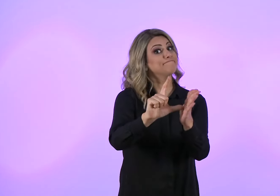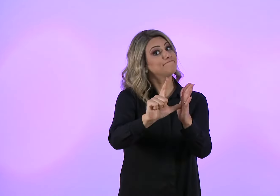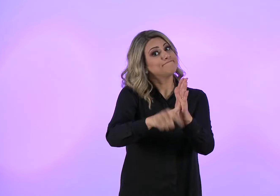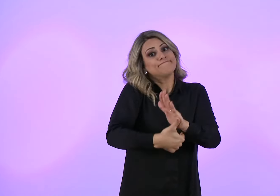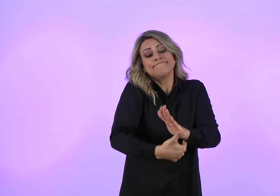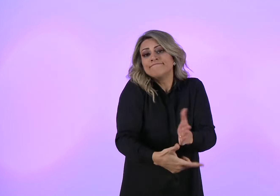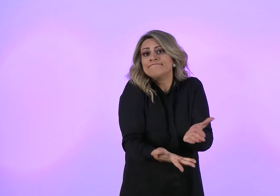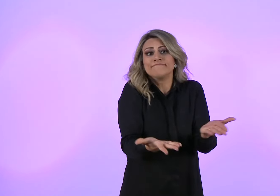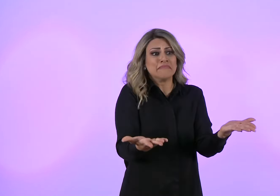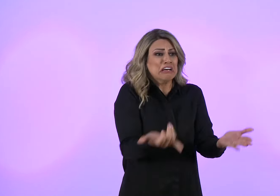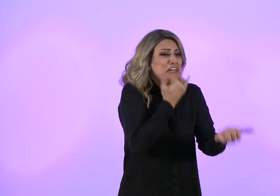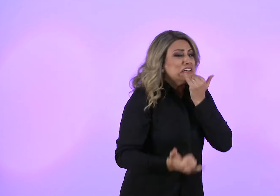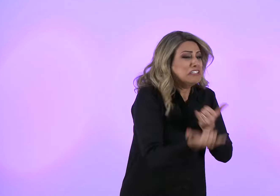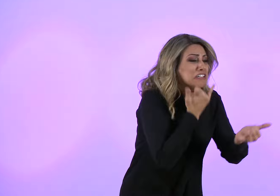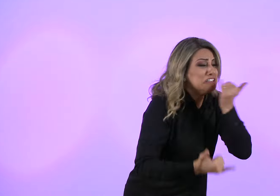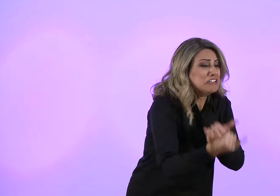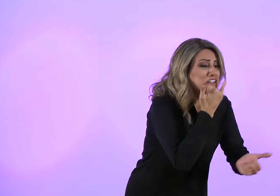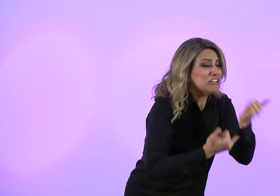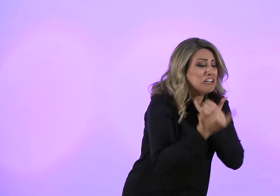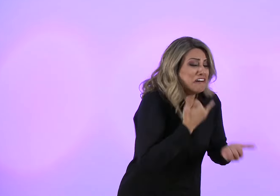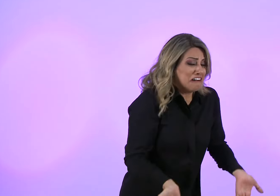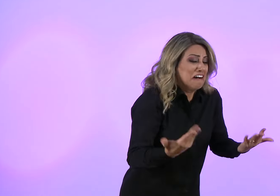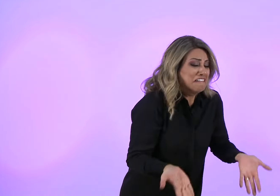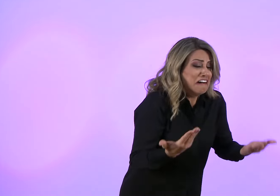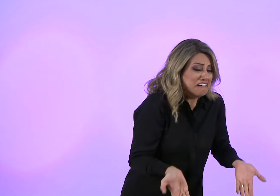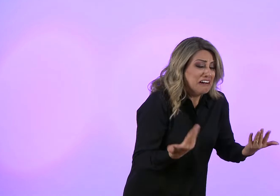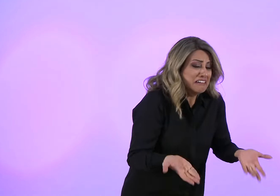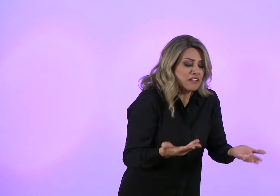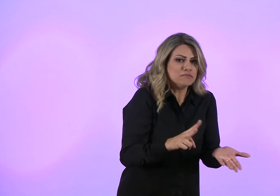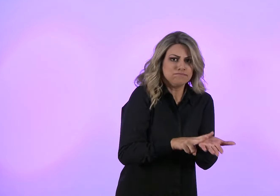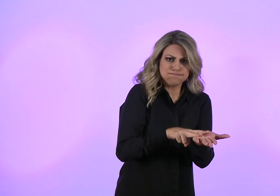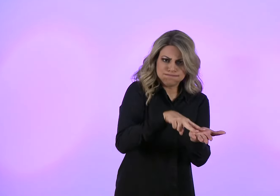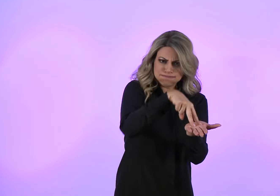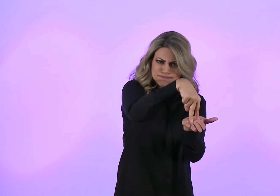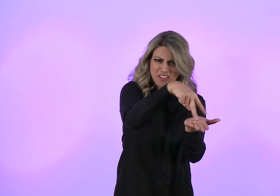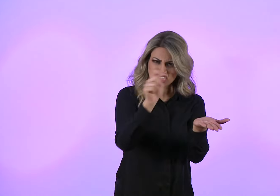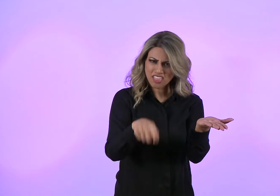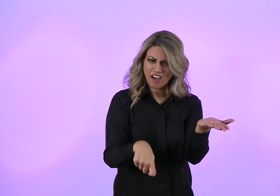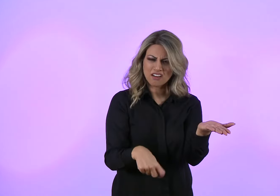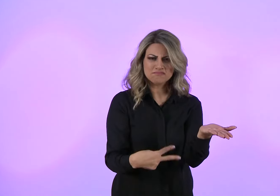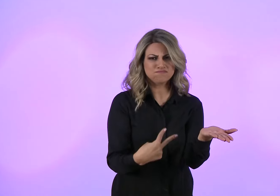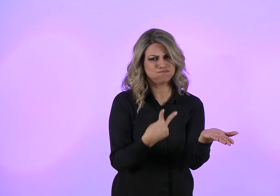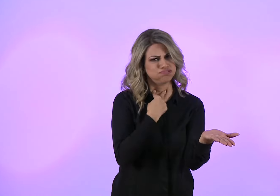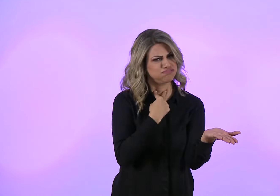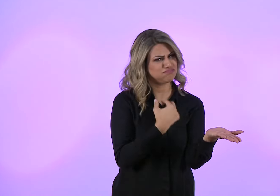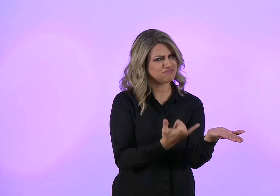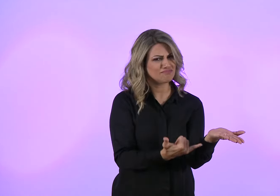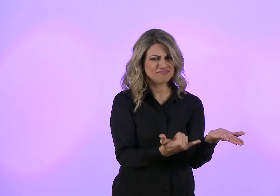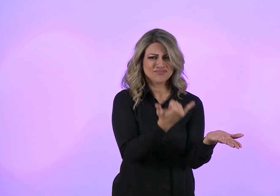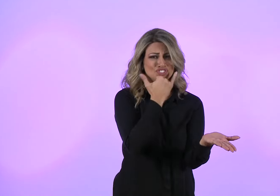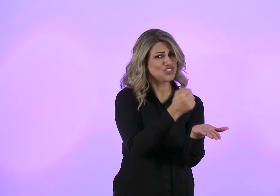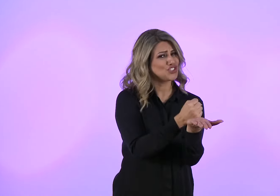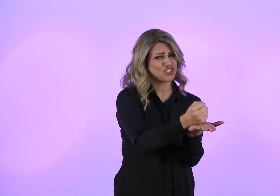Desculpas Não trazem de volta a vida Nem